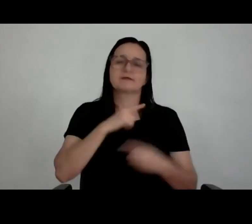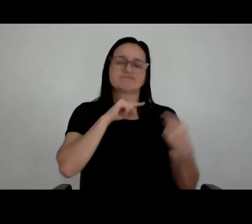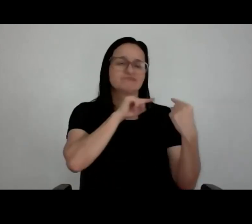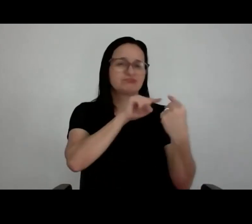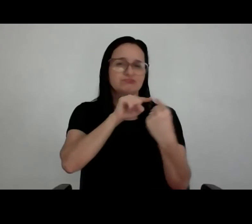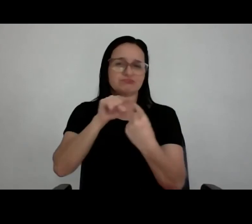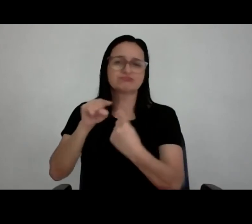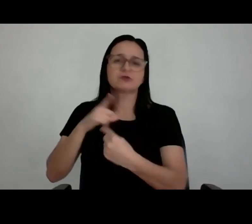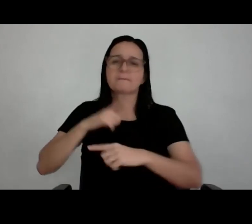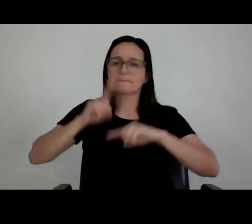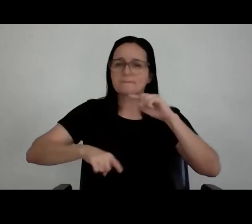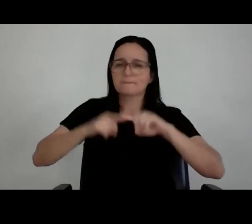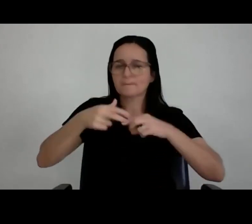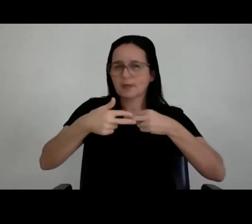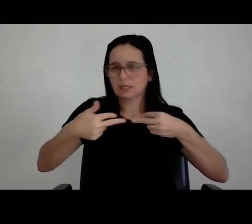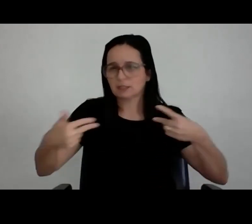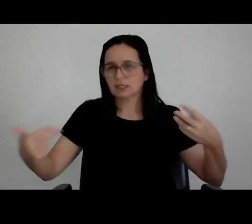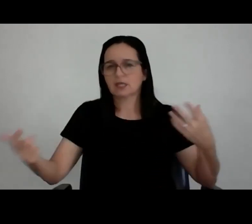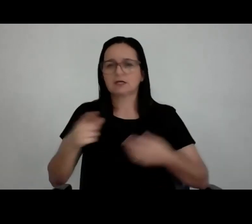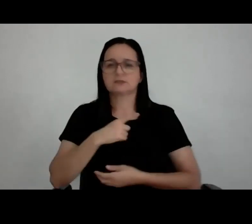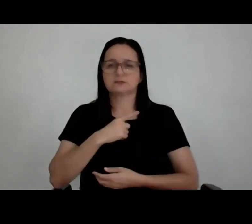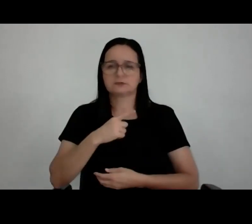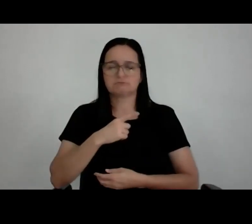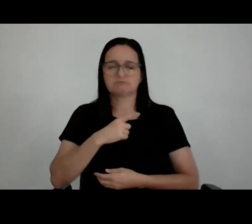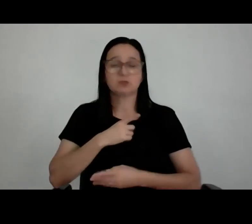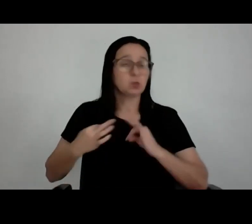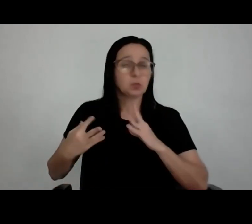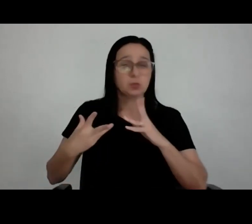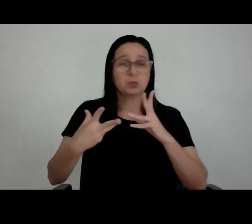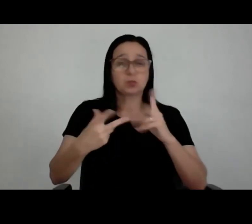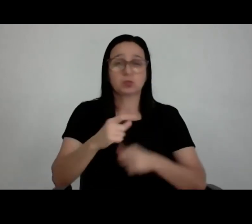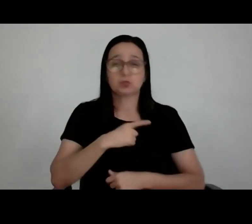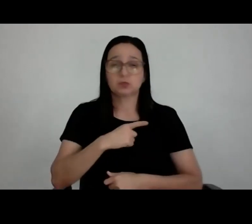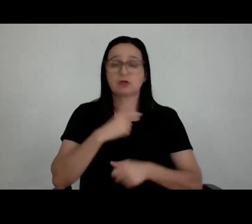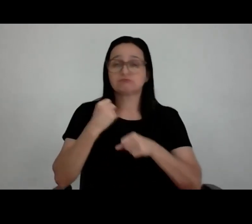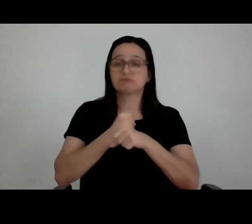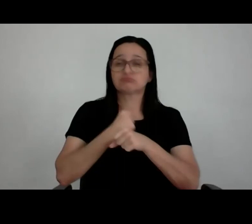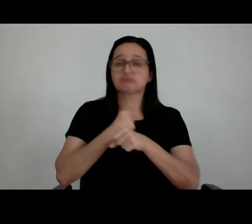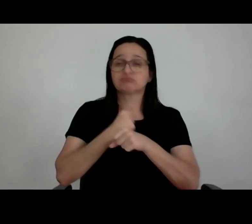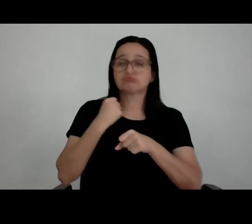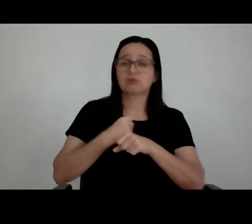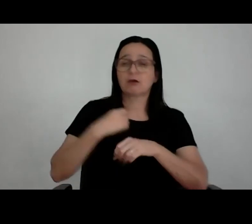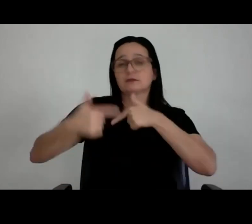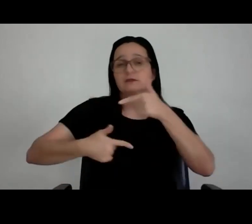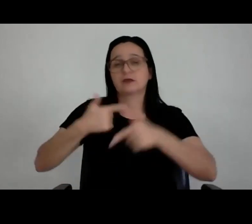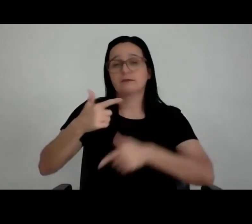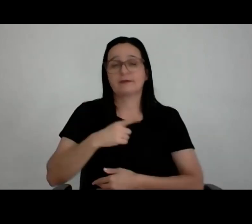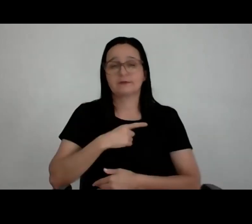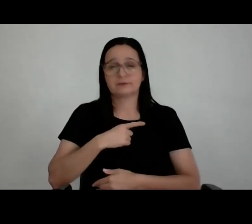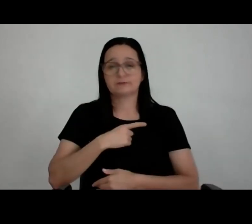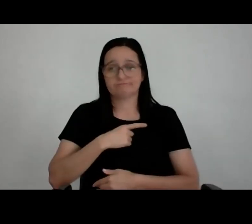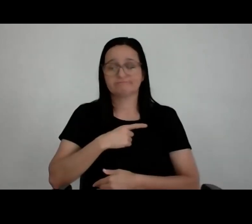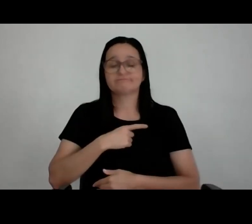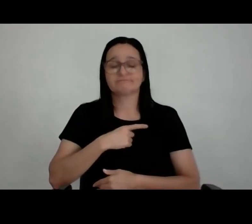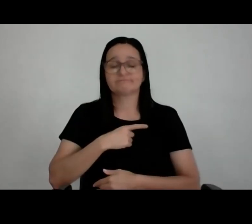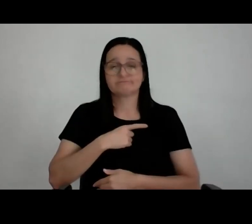materiais, das estruturas, do fim, ter importância na concepção do teu projeto, tem que estar muito aberto, isso é uma coisa importante,